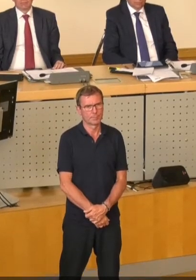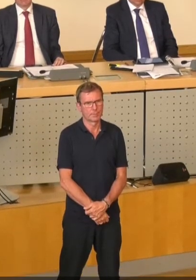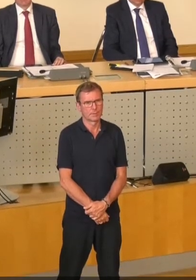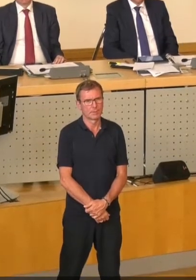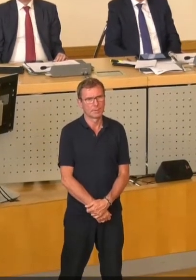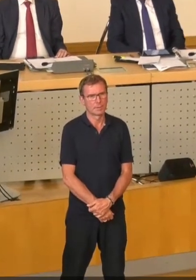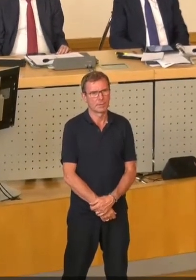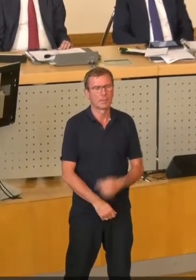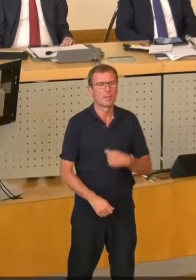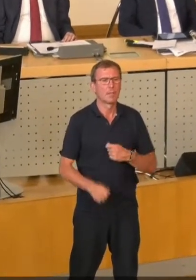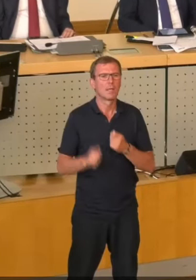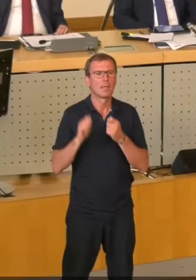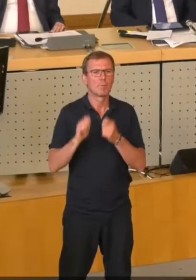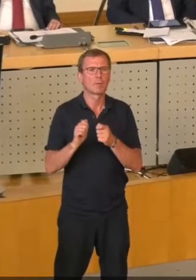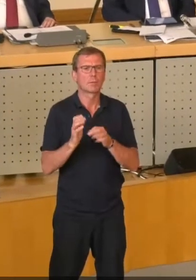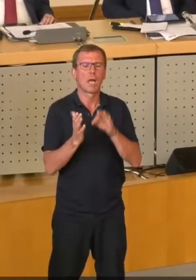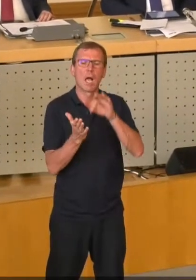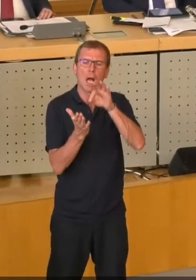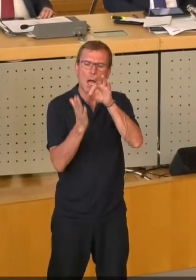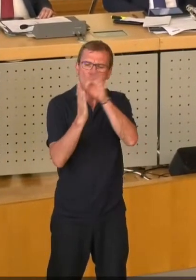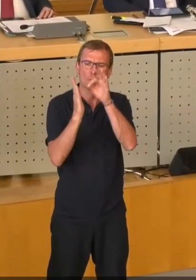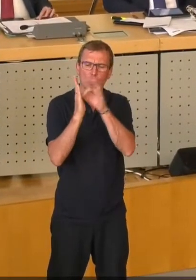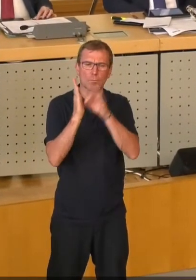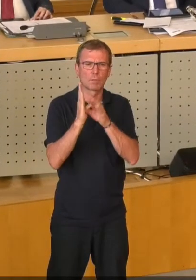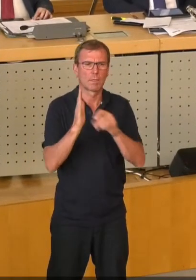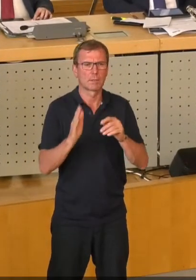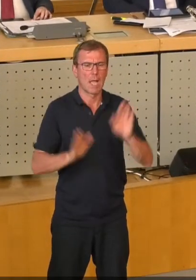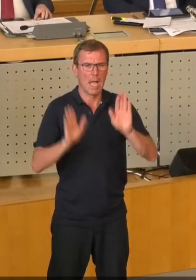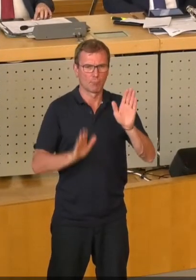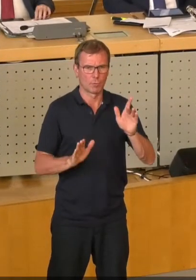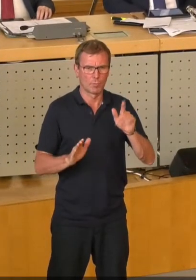Ich beantrage die punktweise Abstimmung, vor allem in der Unterpunkte in Punkt 1.